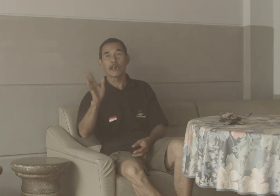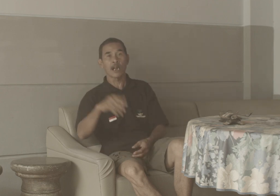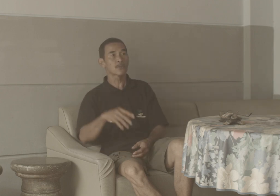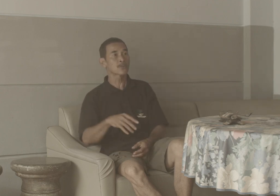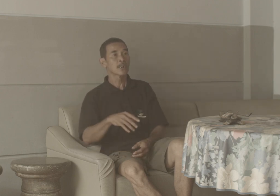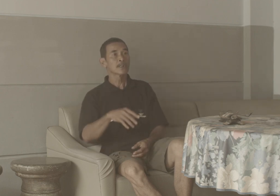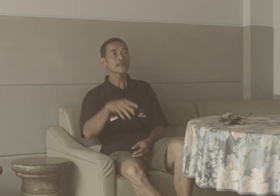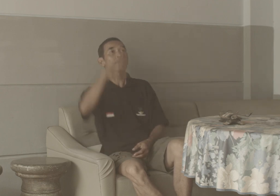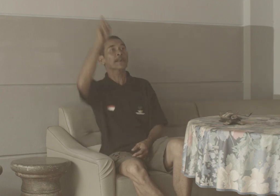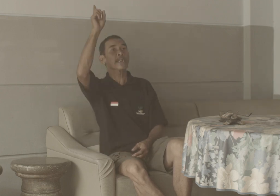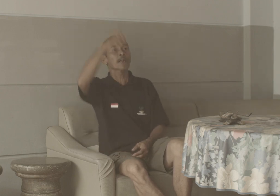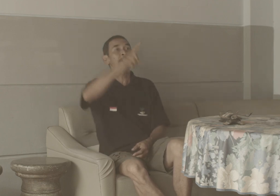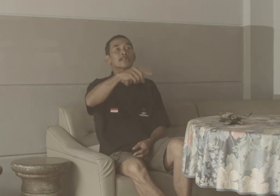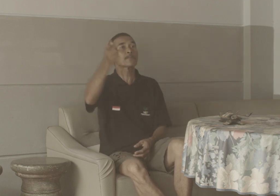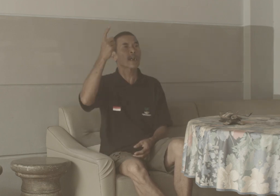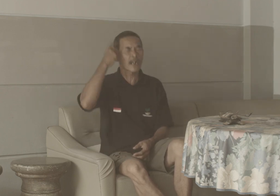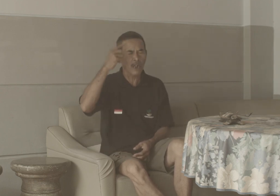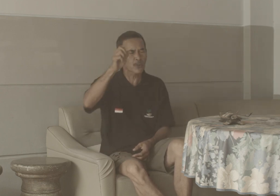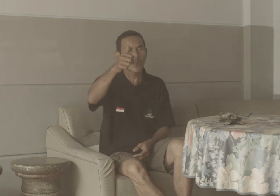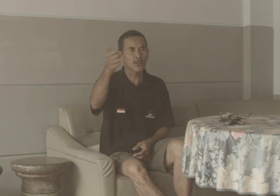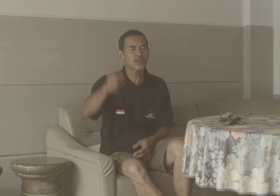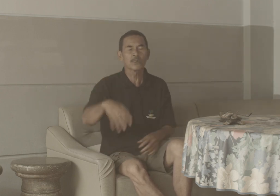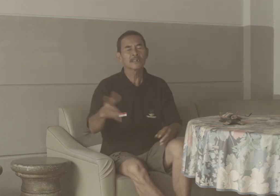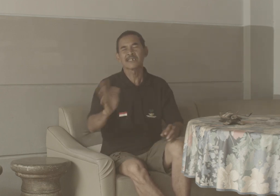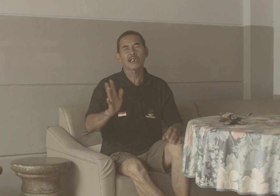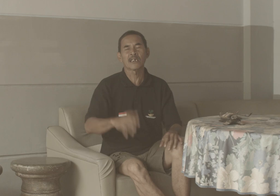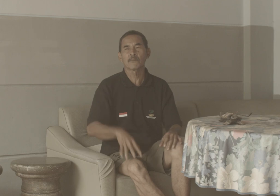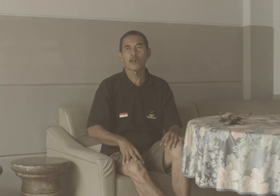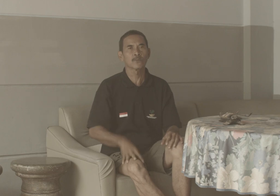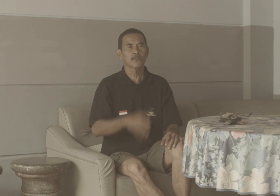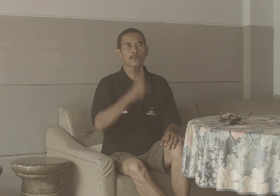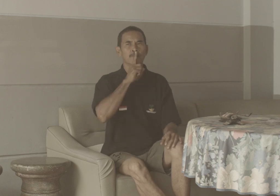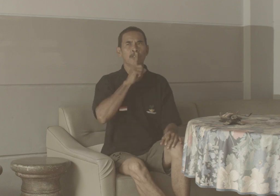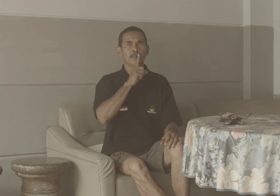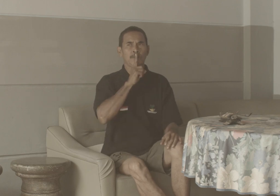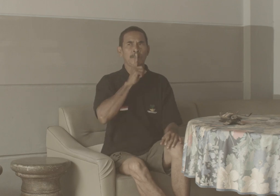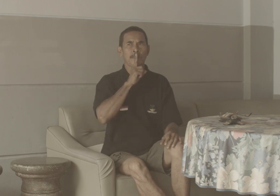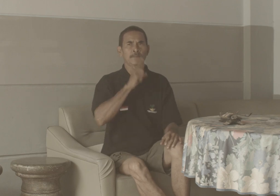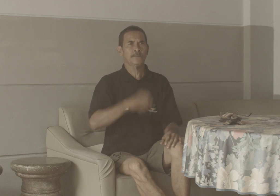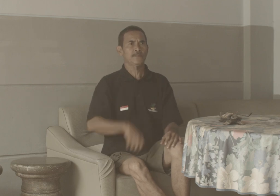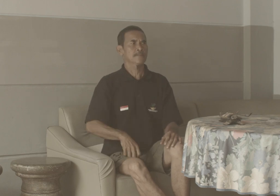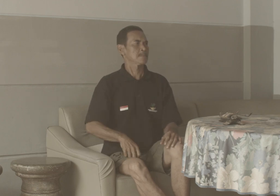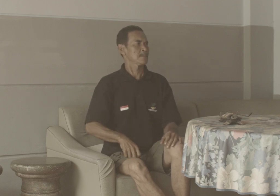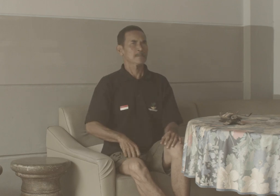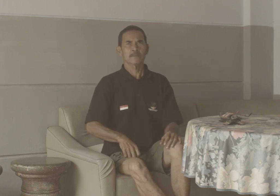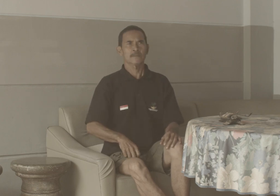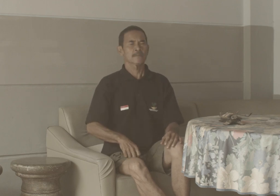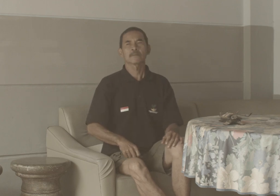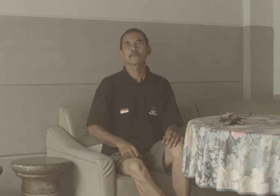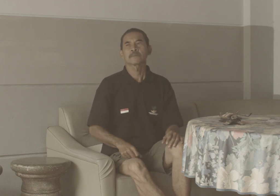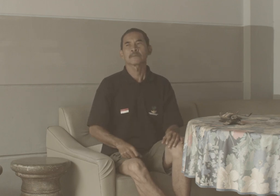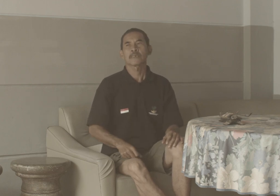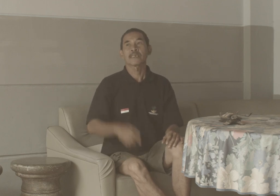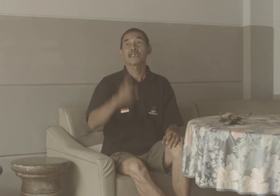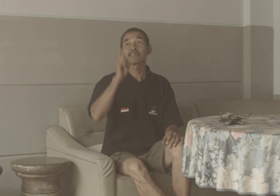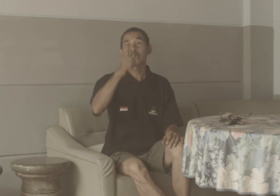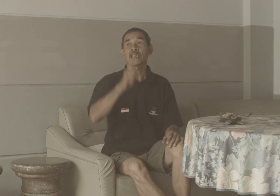Mengaku Siapa Yang Ngambil Coba Ngaku Ngaku Tidak Ada Yang Mau Semua Yang Akhirnya Disanalah